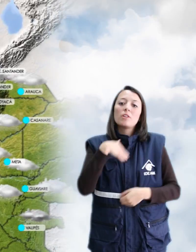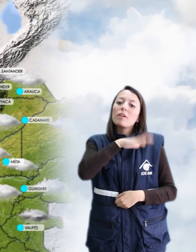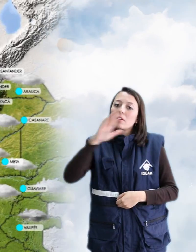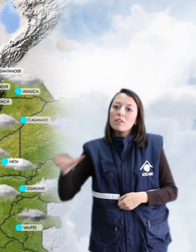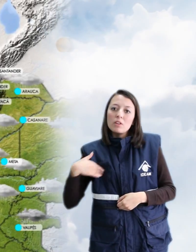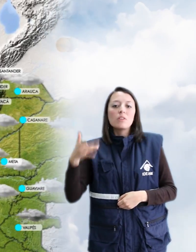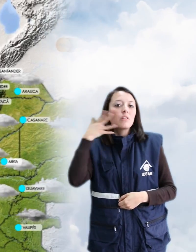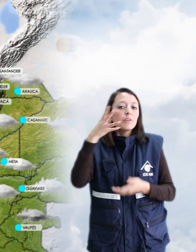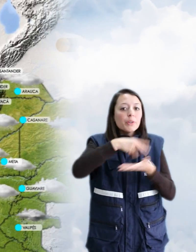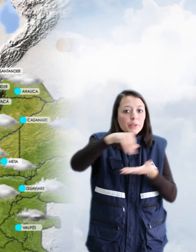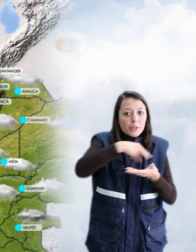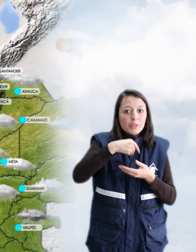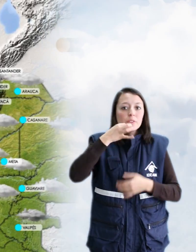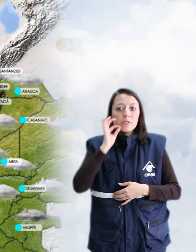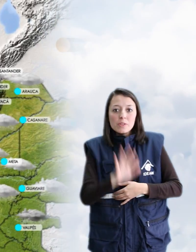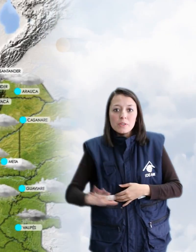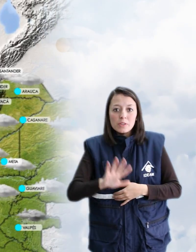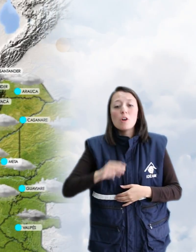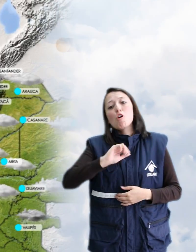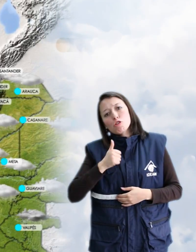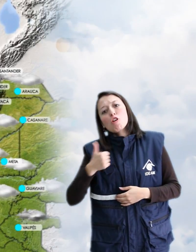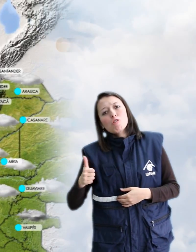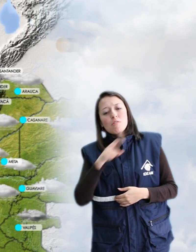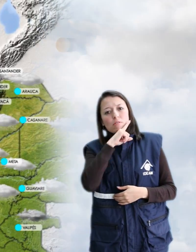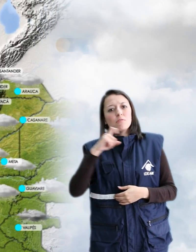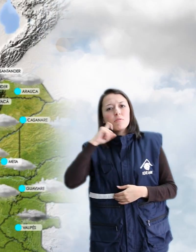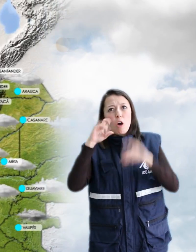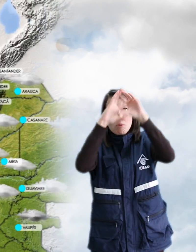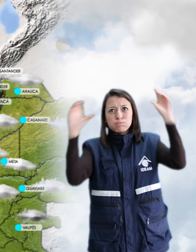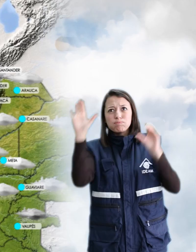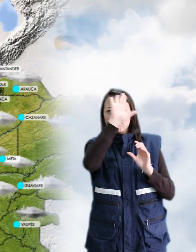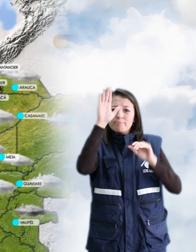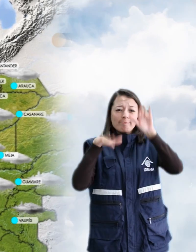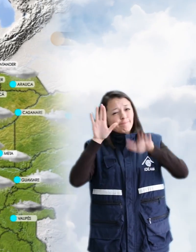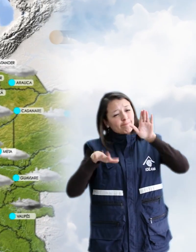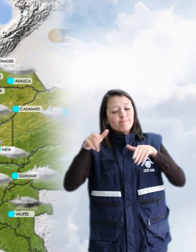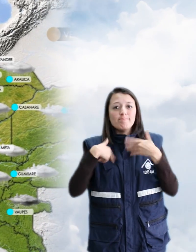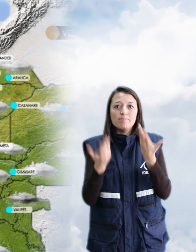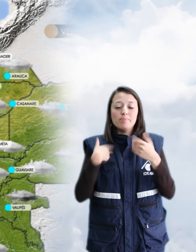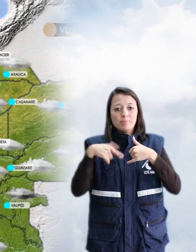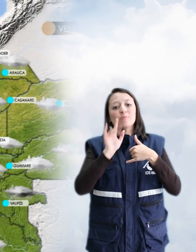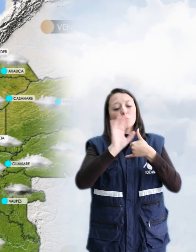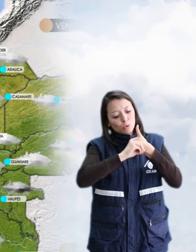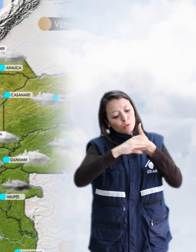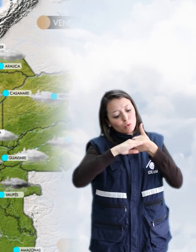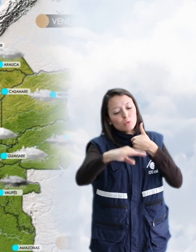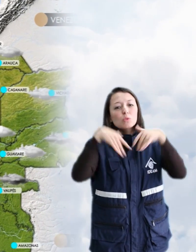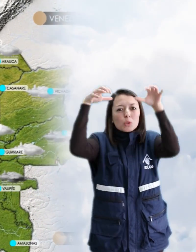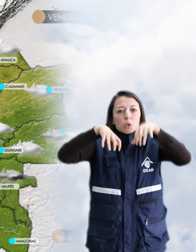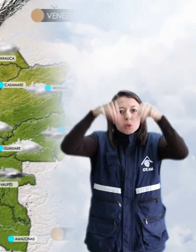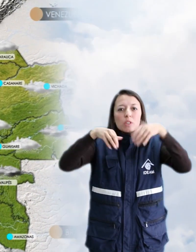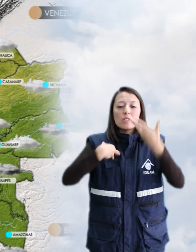Santanderes y Eje Cafetero. El resto de la región con tiempo seco y nubosidad variable. La región orinoquía con lluvias en sectores del